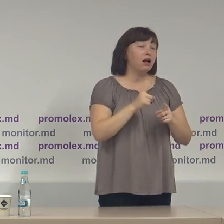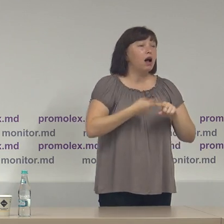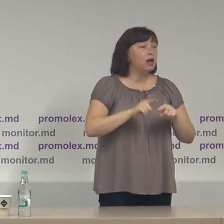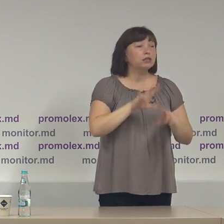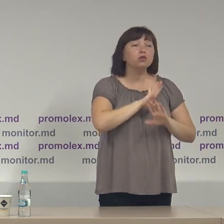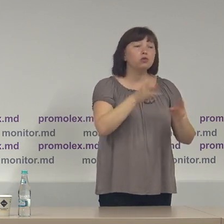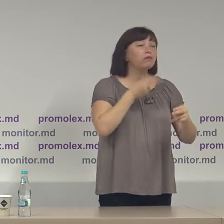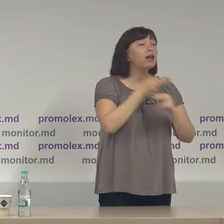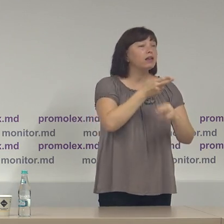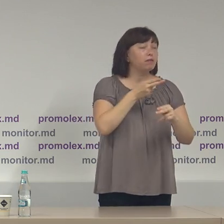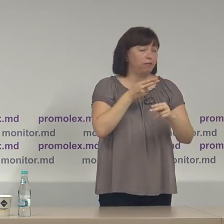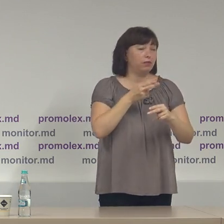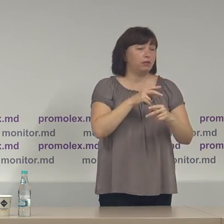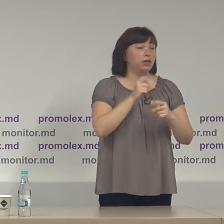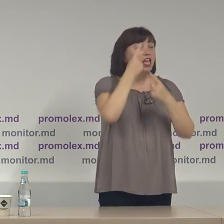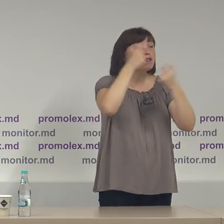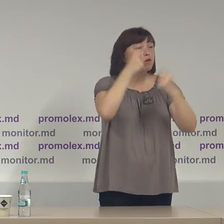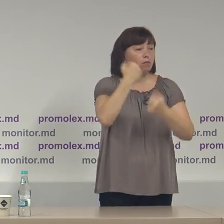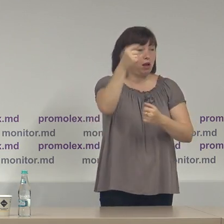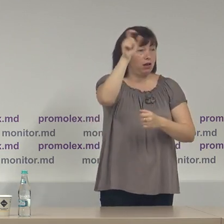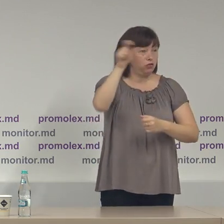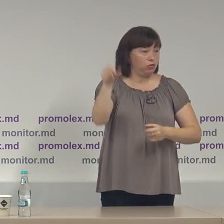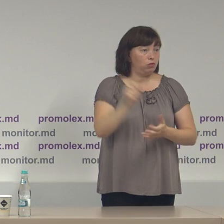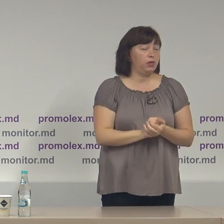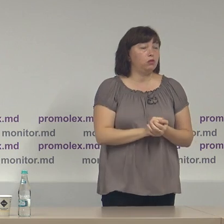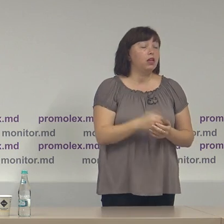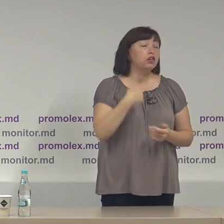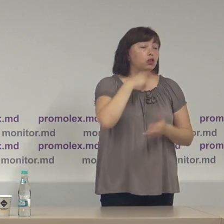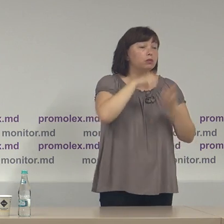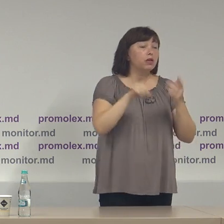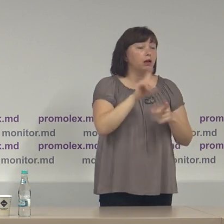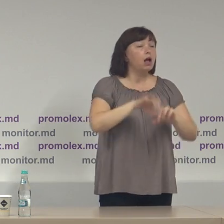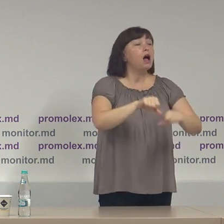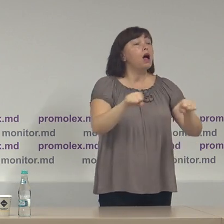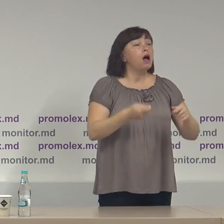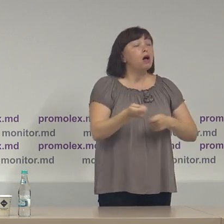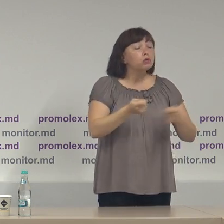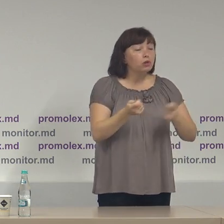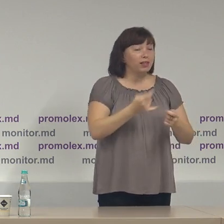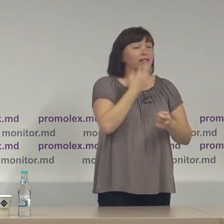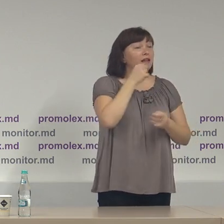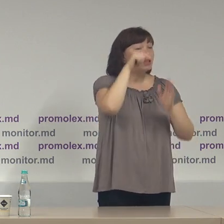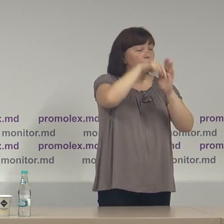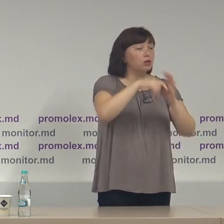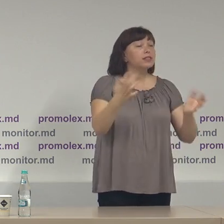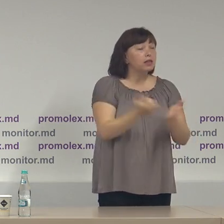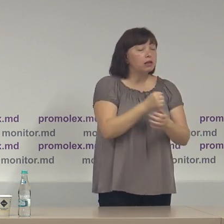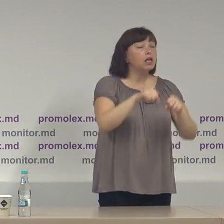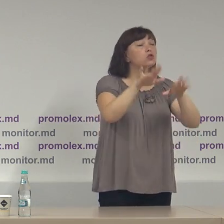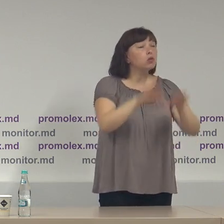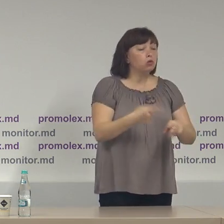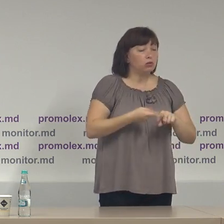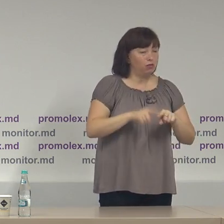informarea lor dar totodată sper ca autoritățile constitucionale să găsească soluții pentru